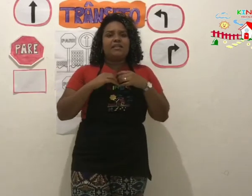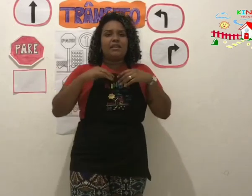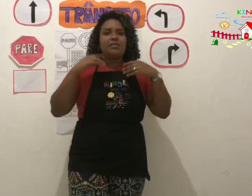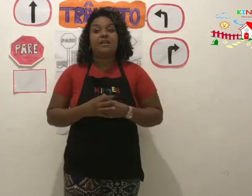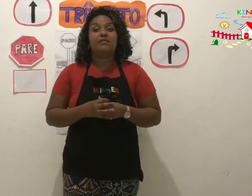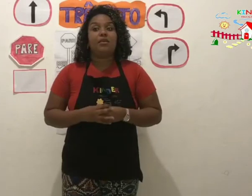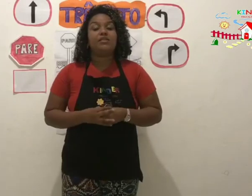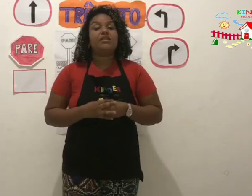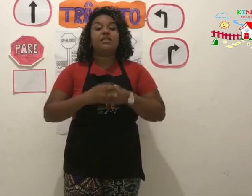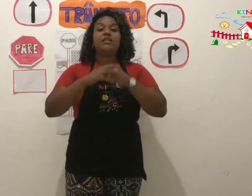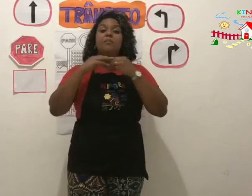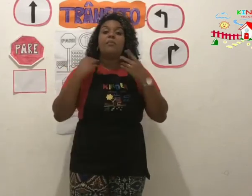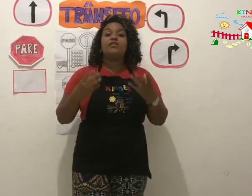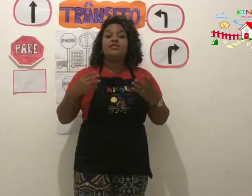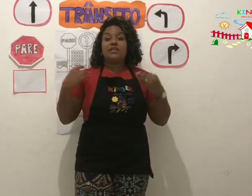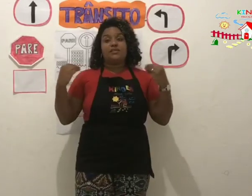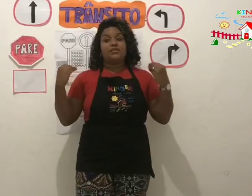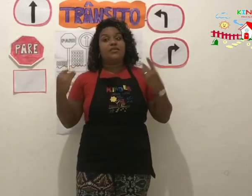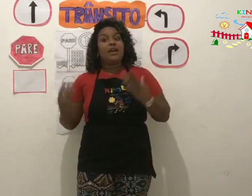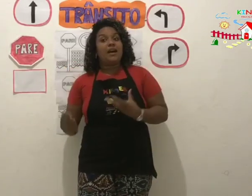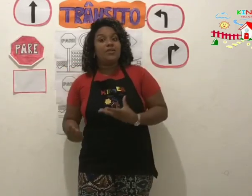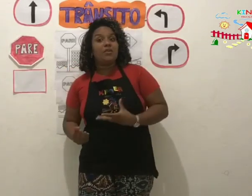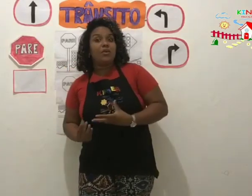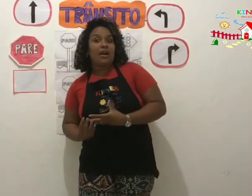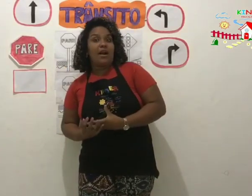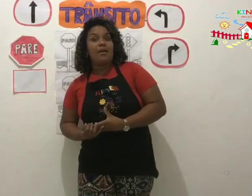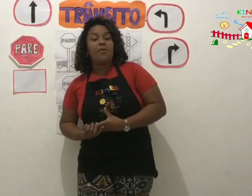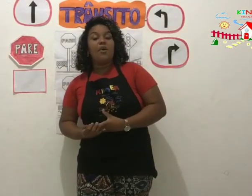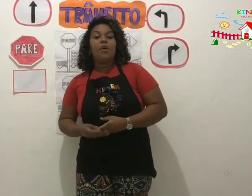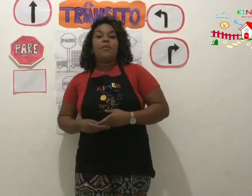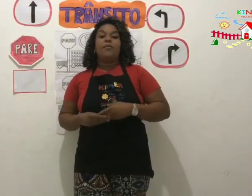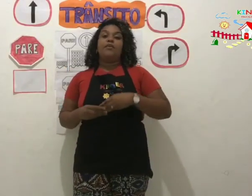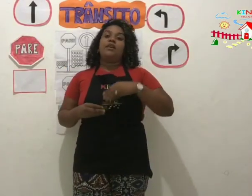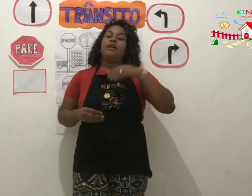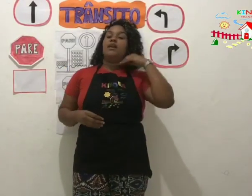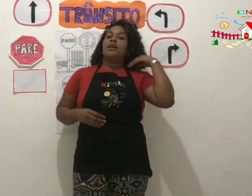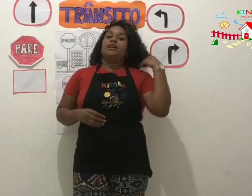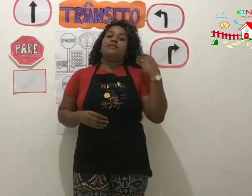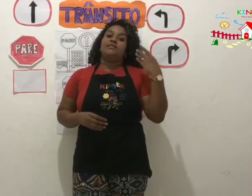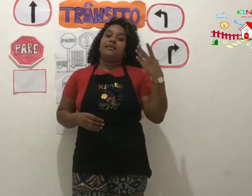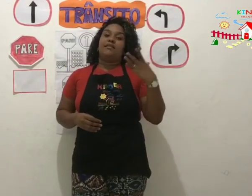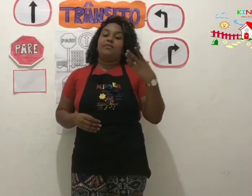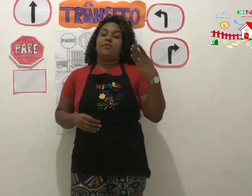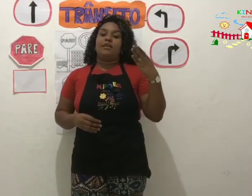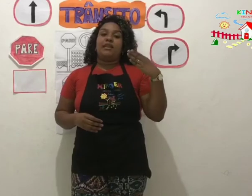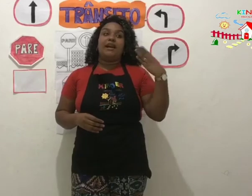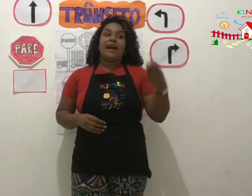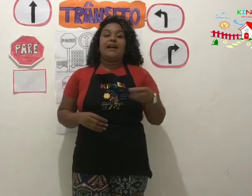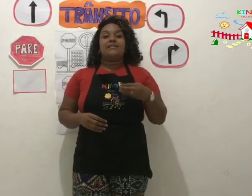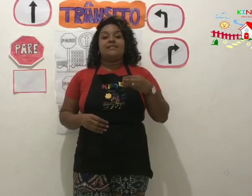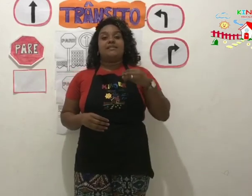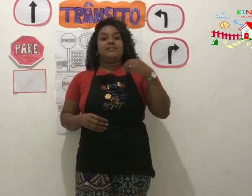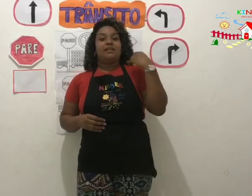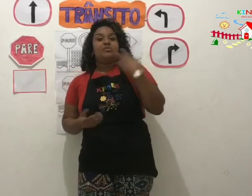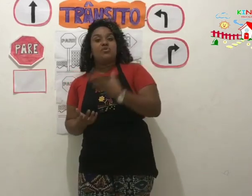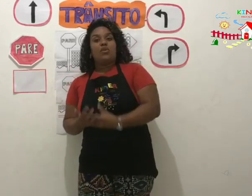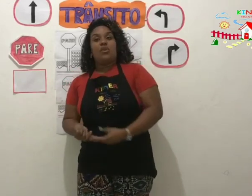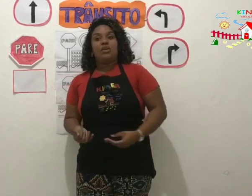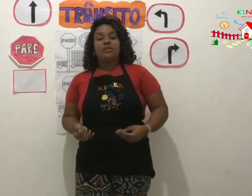tem a placa que mostra que não pode estacionar no local, porque existem, porque tem casas, tem escola,